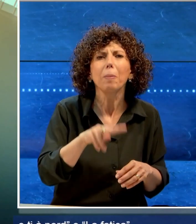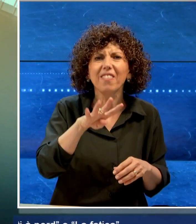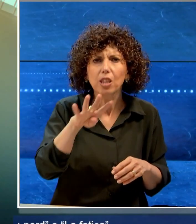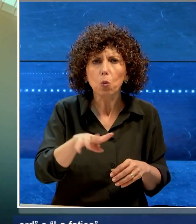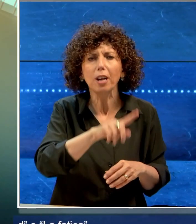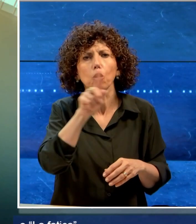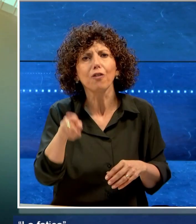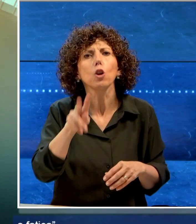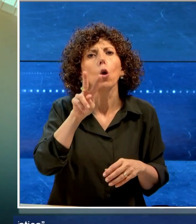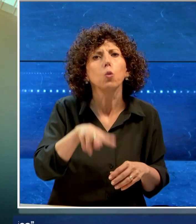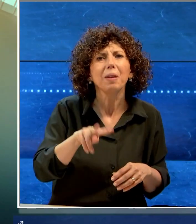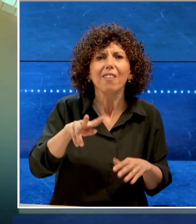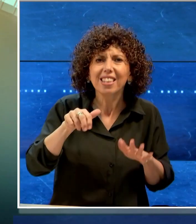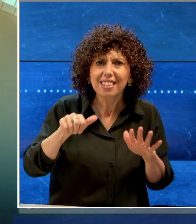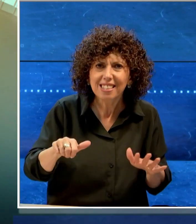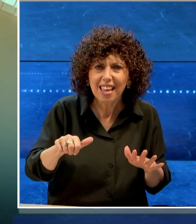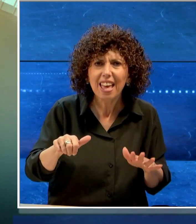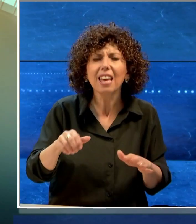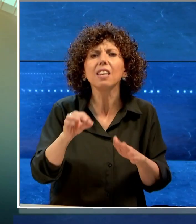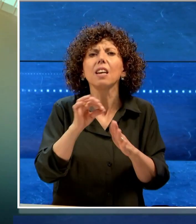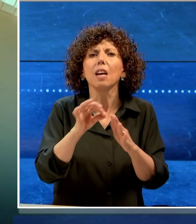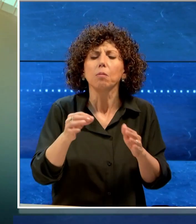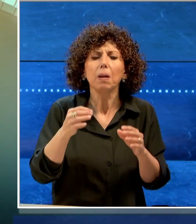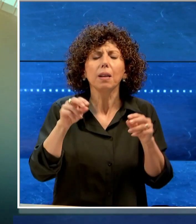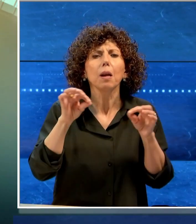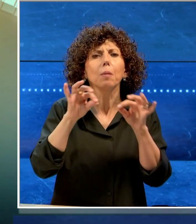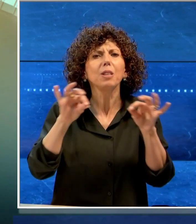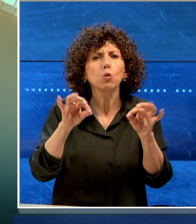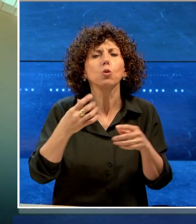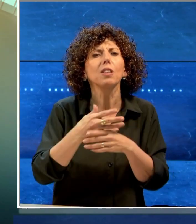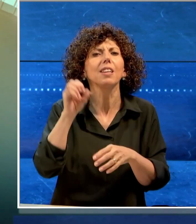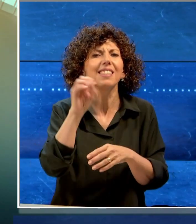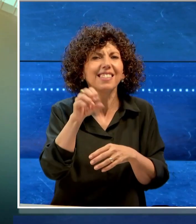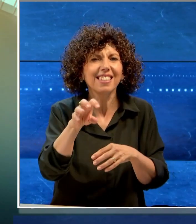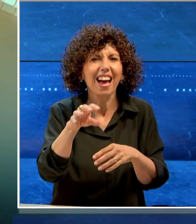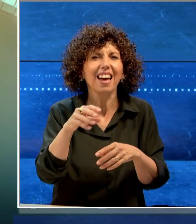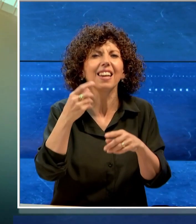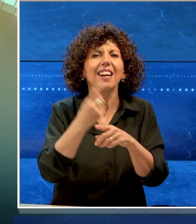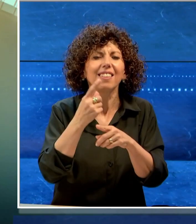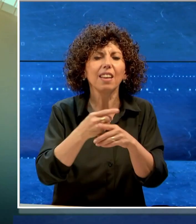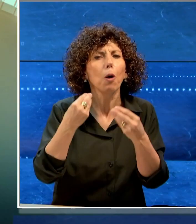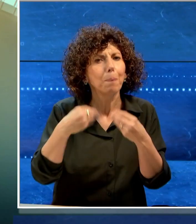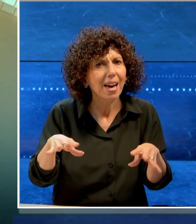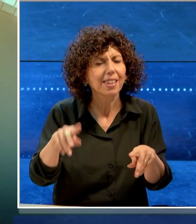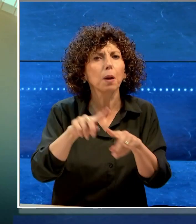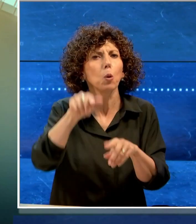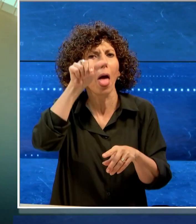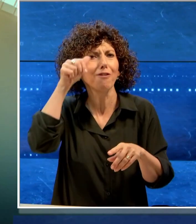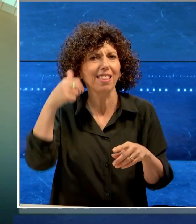2026 le misure intitolate Tiambara e Tiaperd e la fatica.